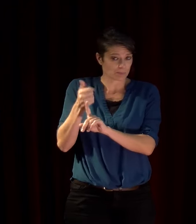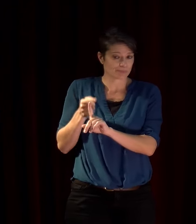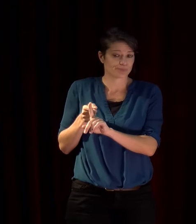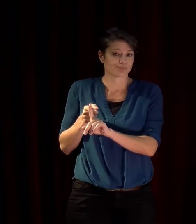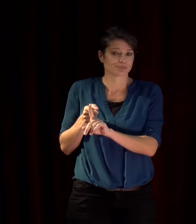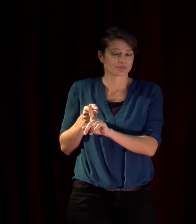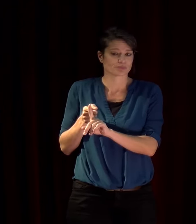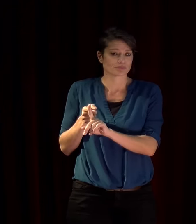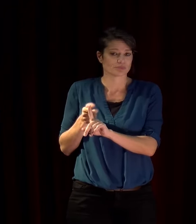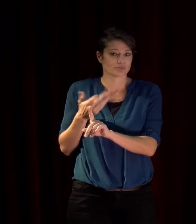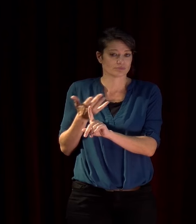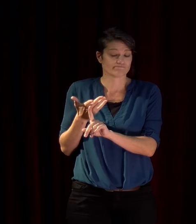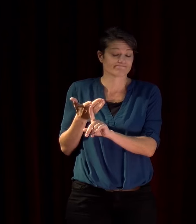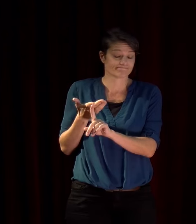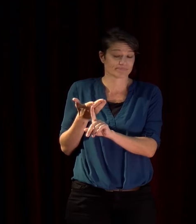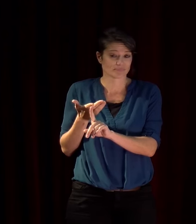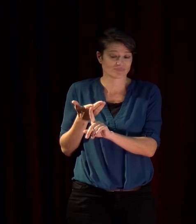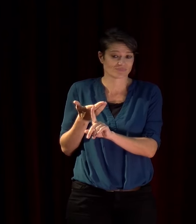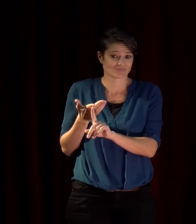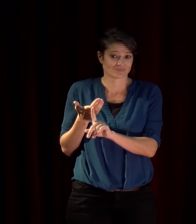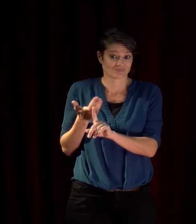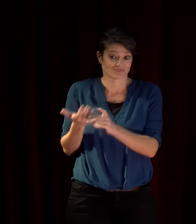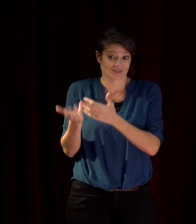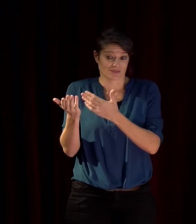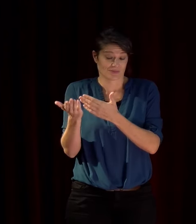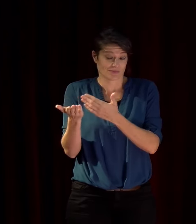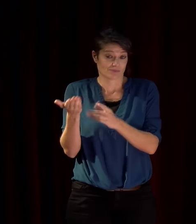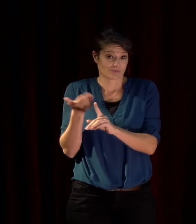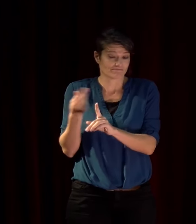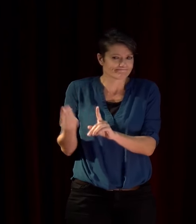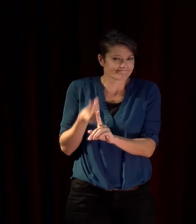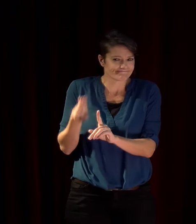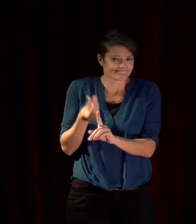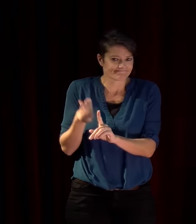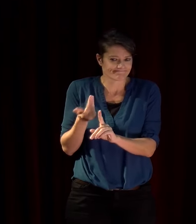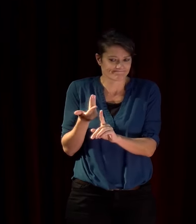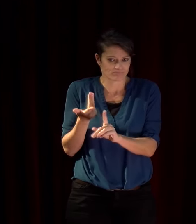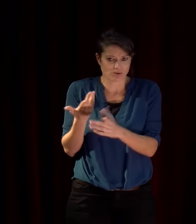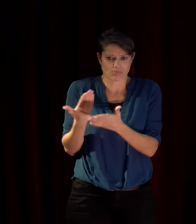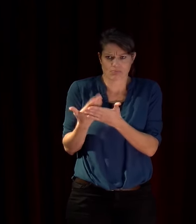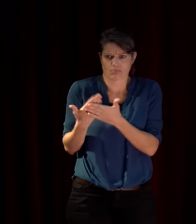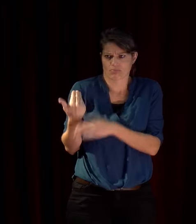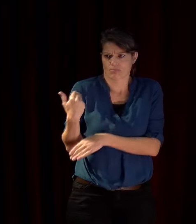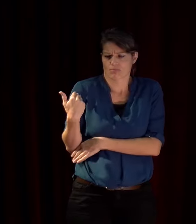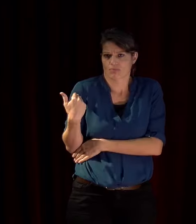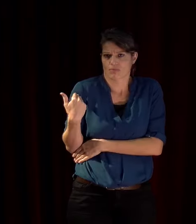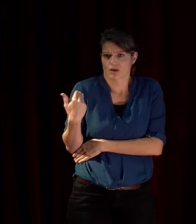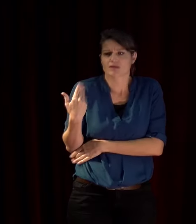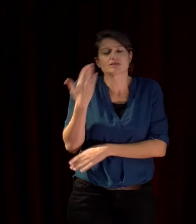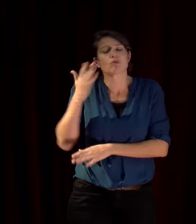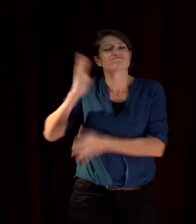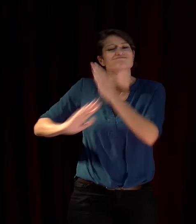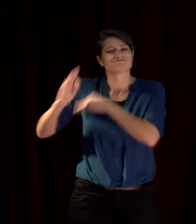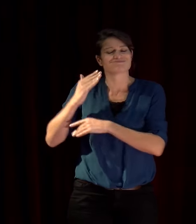est un parti dans un pays qui on ne pouvait pas imaginer il y a eu déjà Mussolini